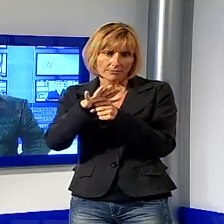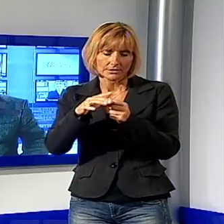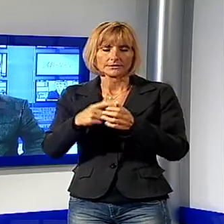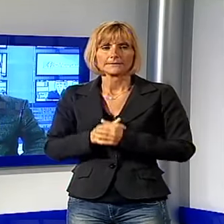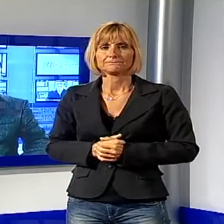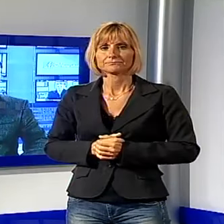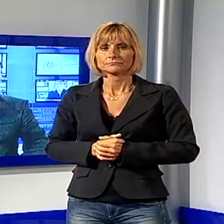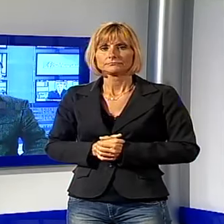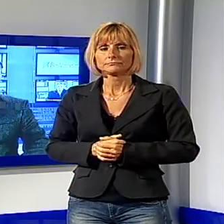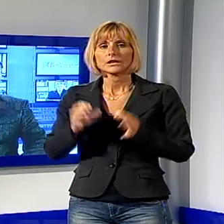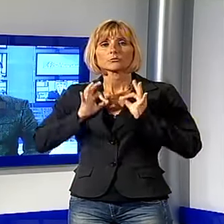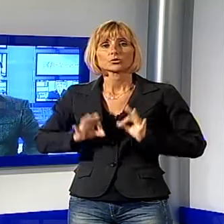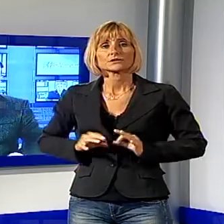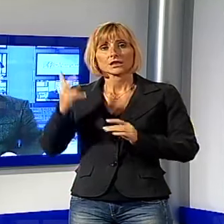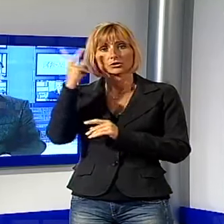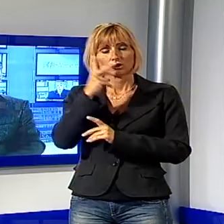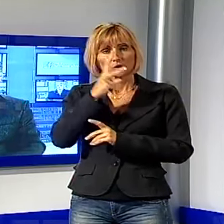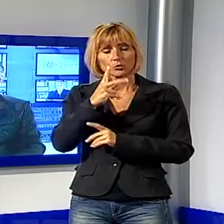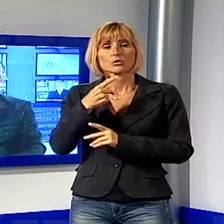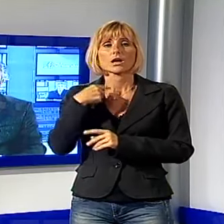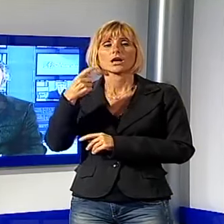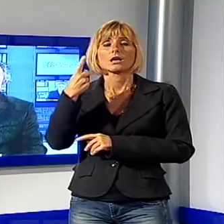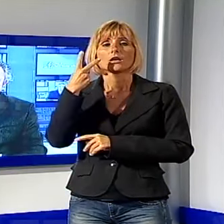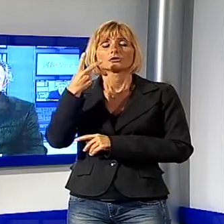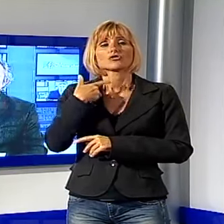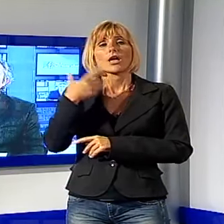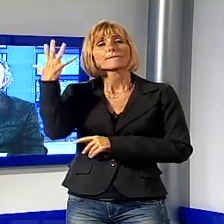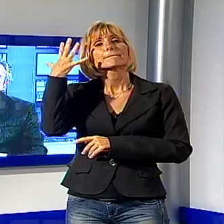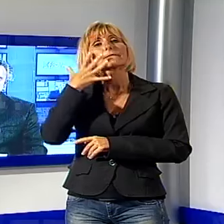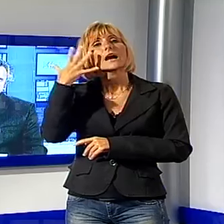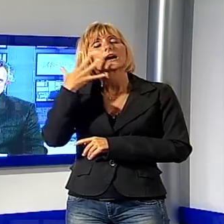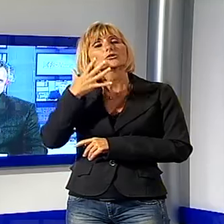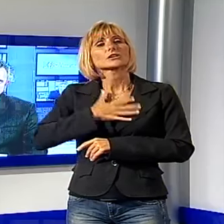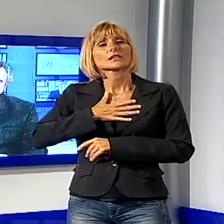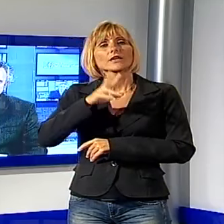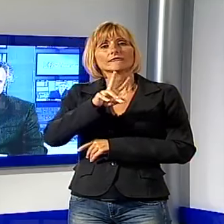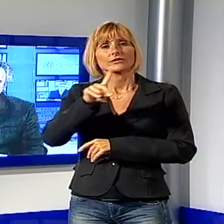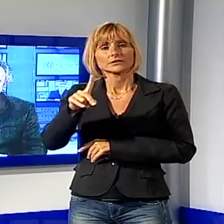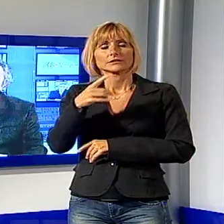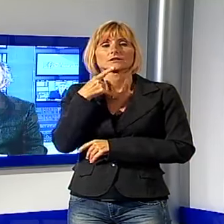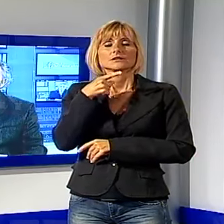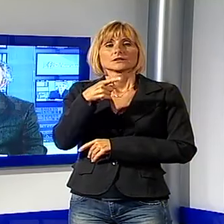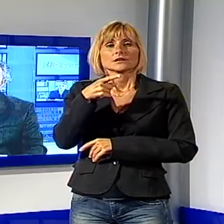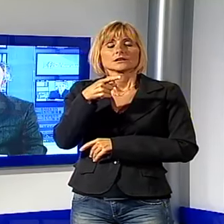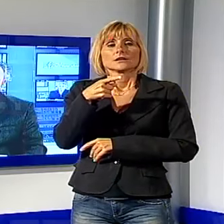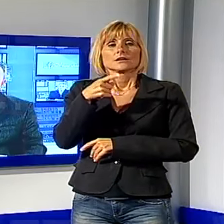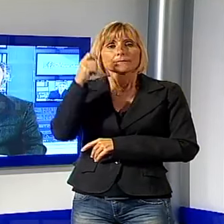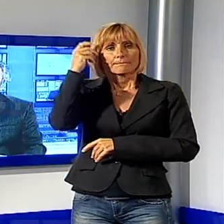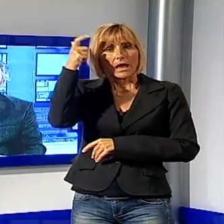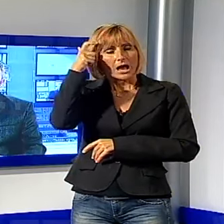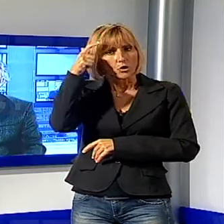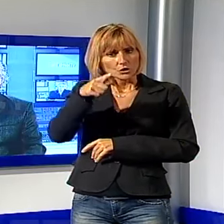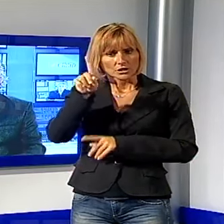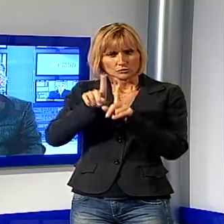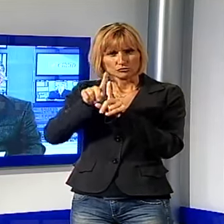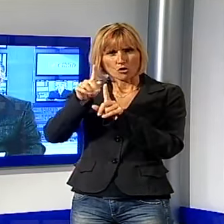La polizia di Lucca ha attribuito altri due crimini al cittadino marocchino di 21 anni, Issam El Arfawi, che nei